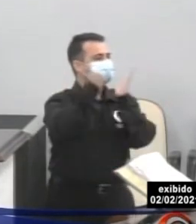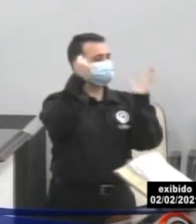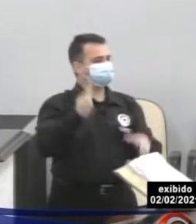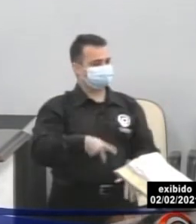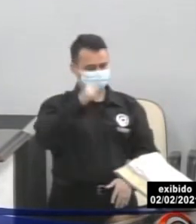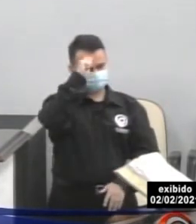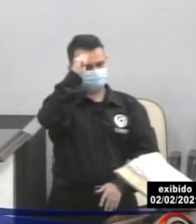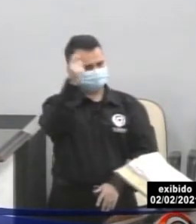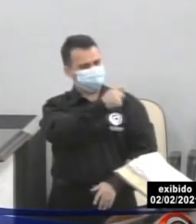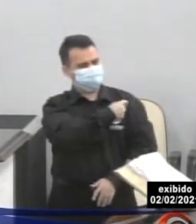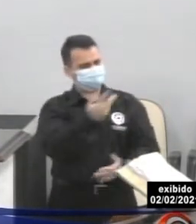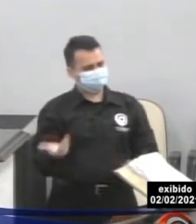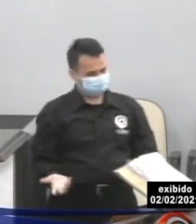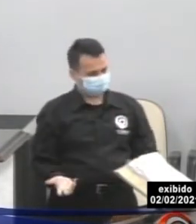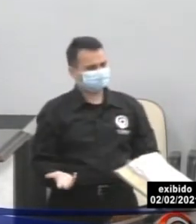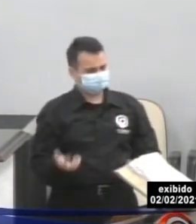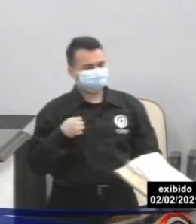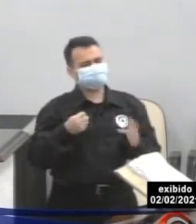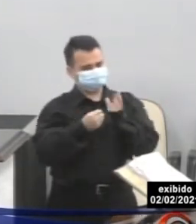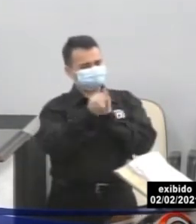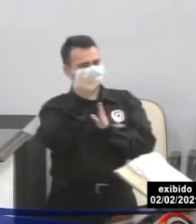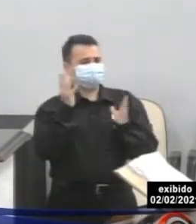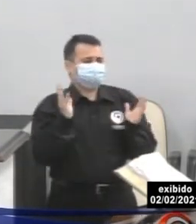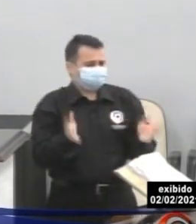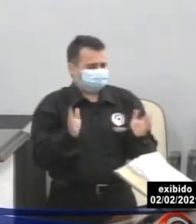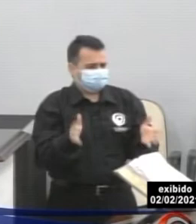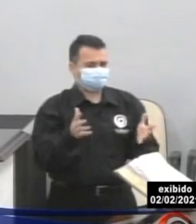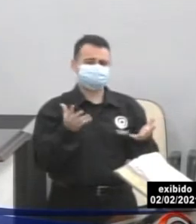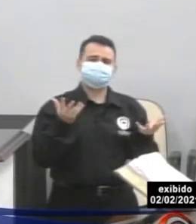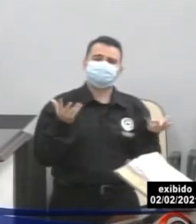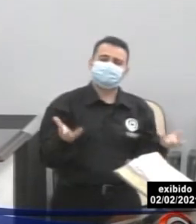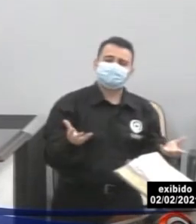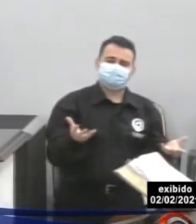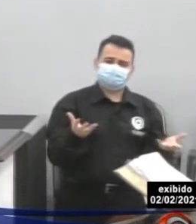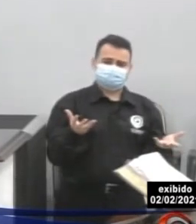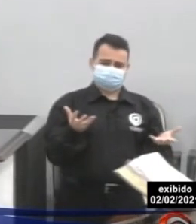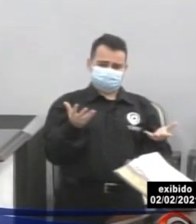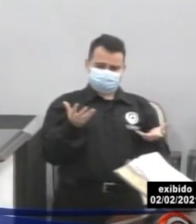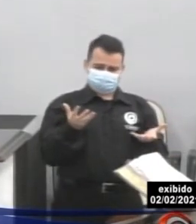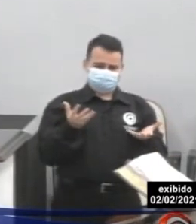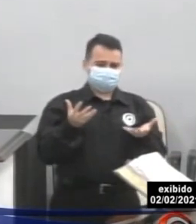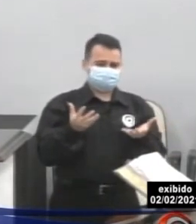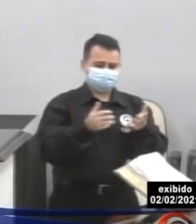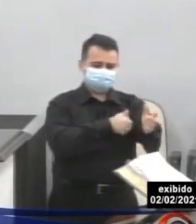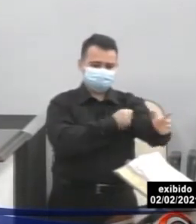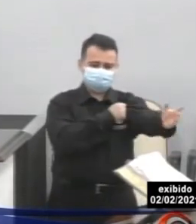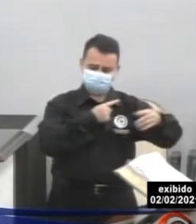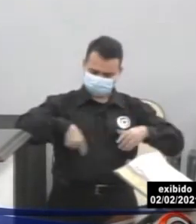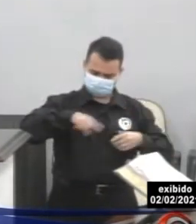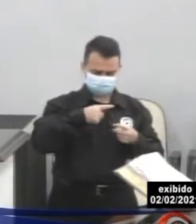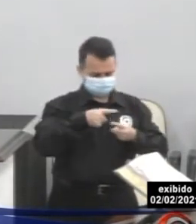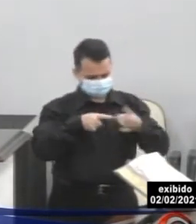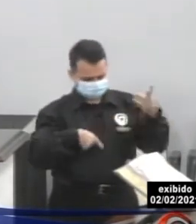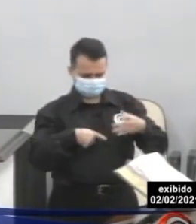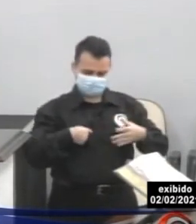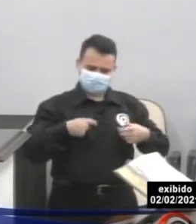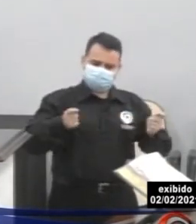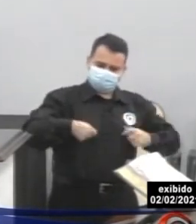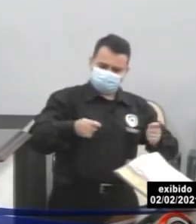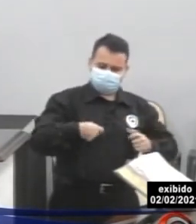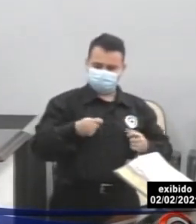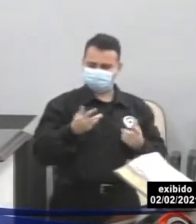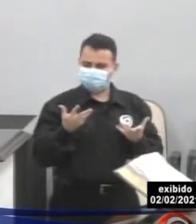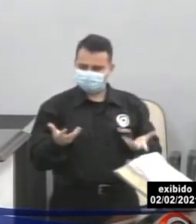Quantas vezes a gente foi, sabe, dentro das nossas possibilidades e falou, olha,